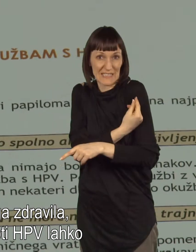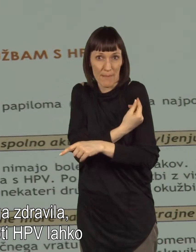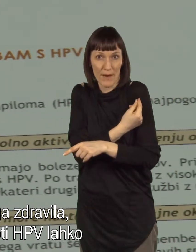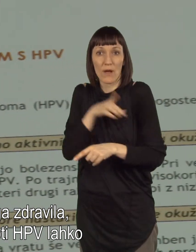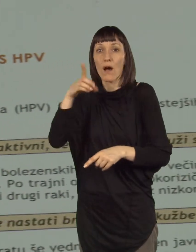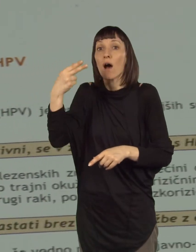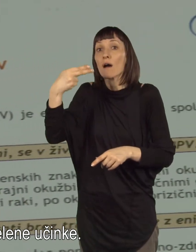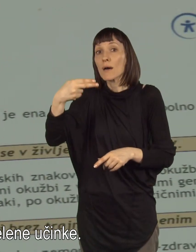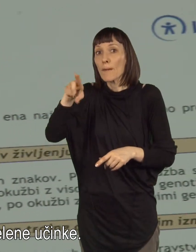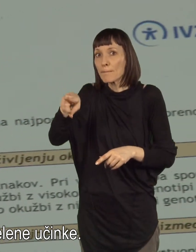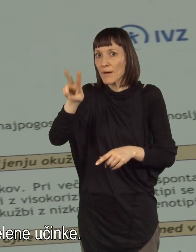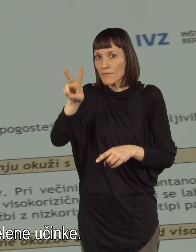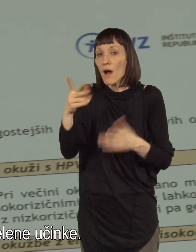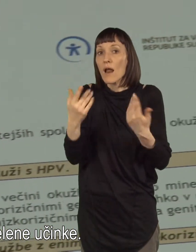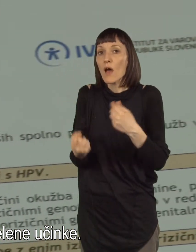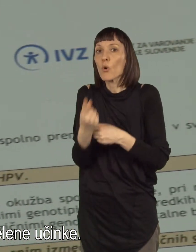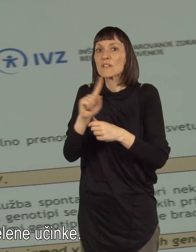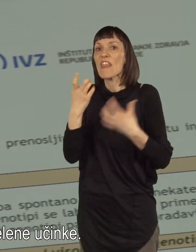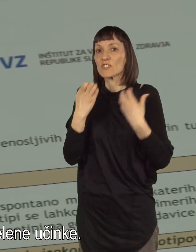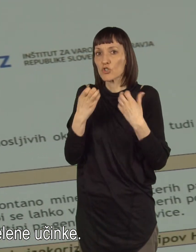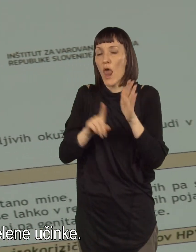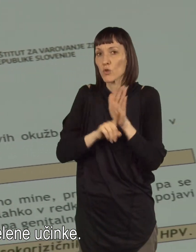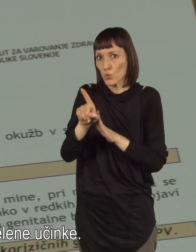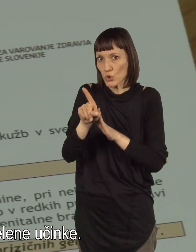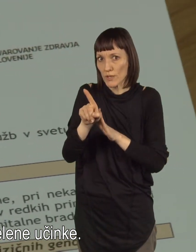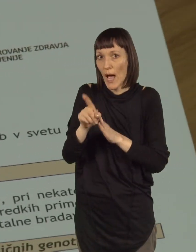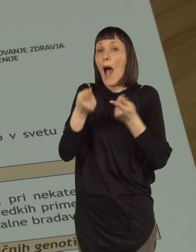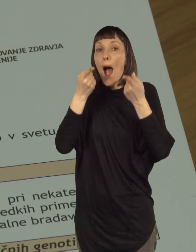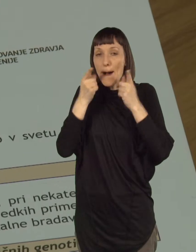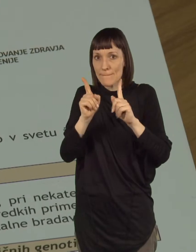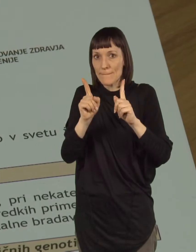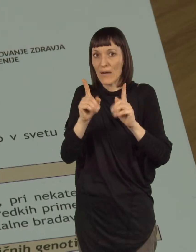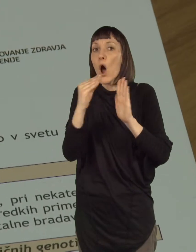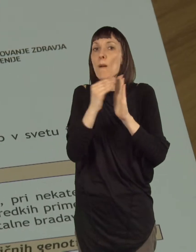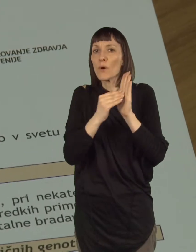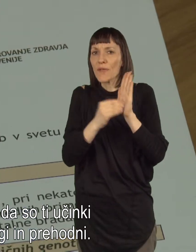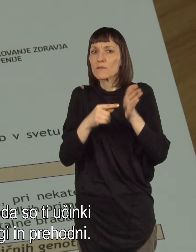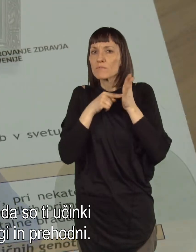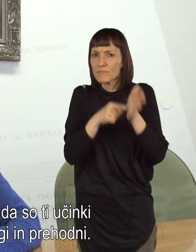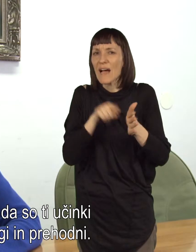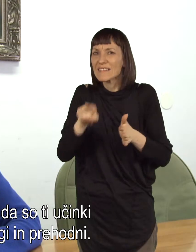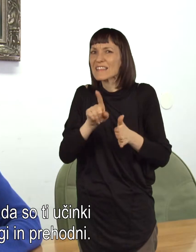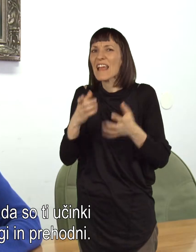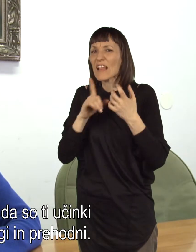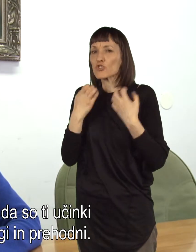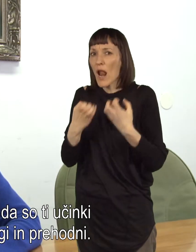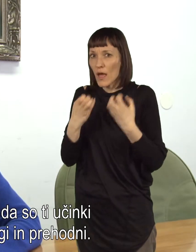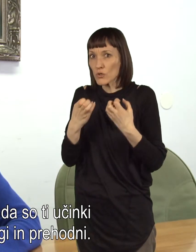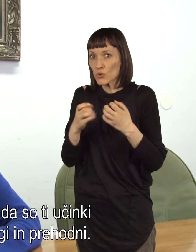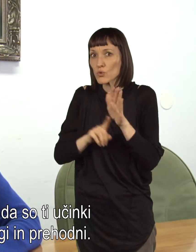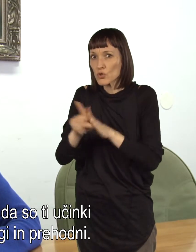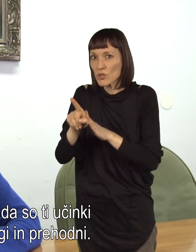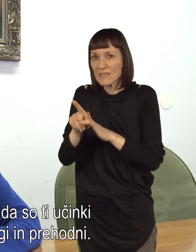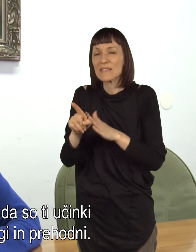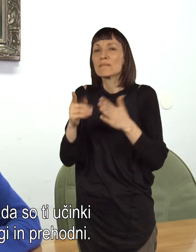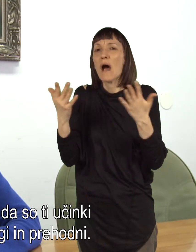tudi cepiva proti HPV seveda lahko povzročajo neželene učinke. Vendar podatki kažejo, da so ti neželeni